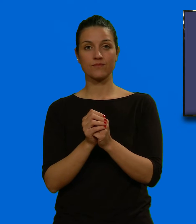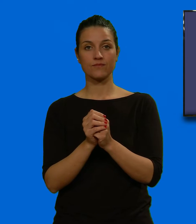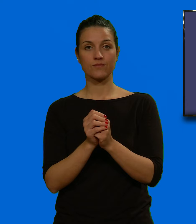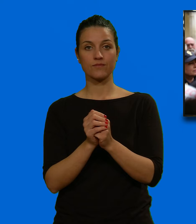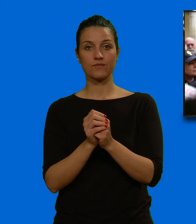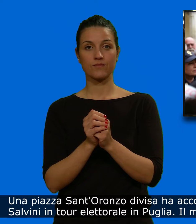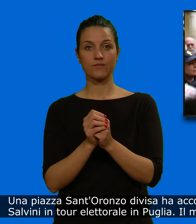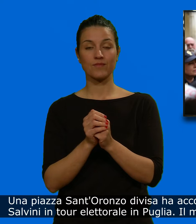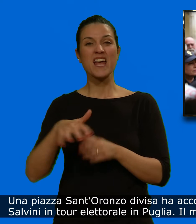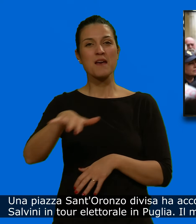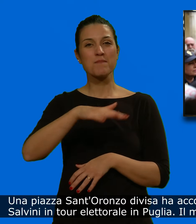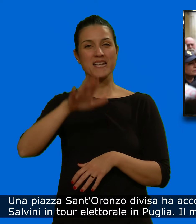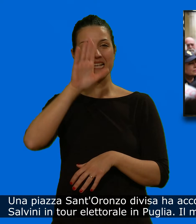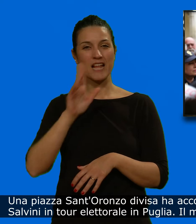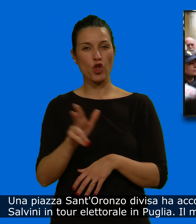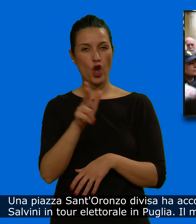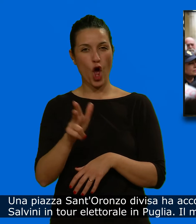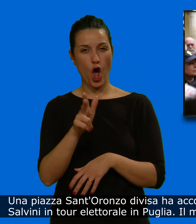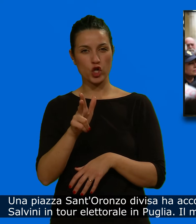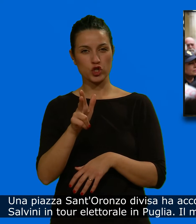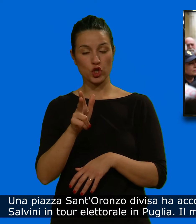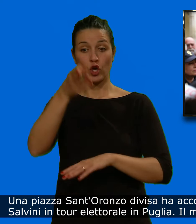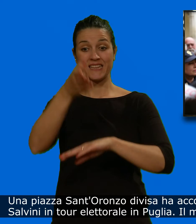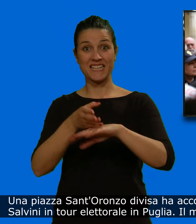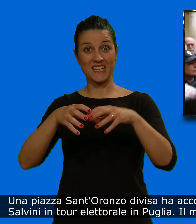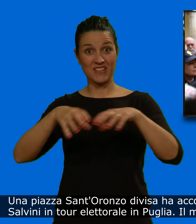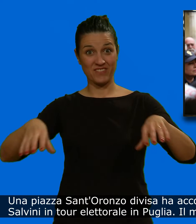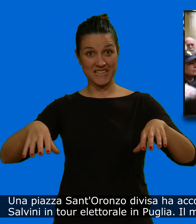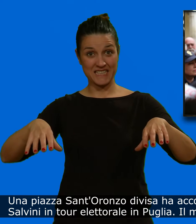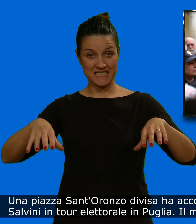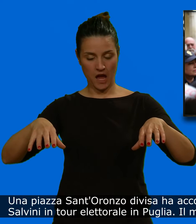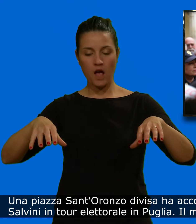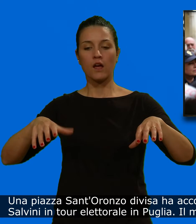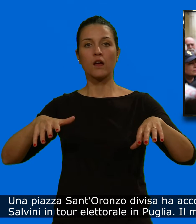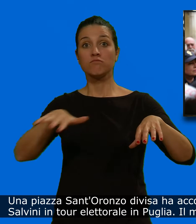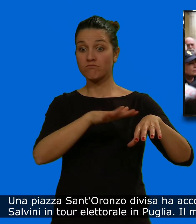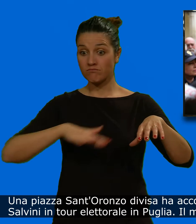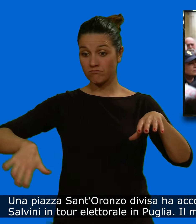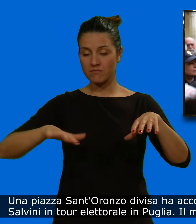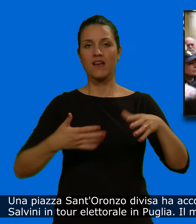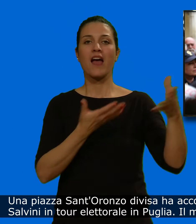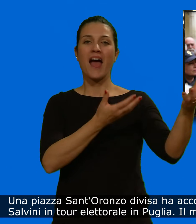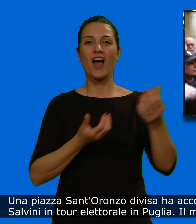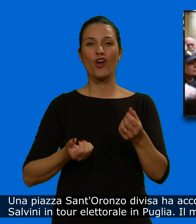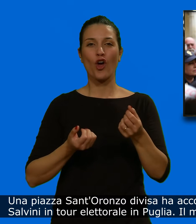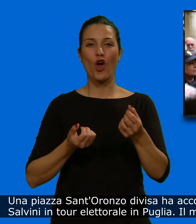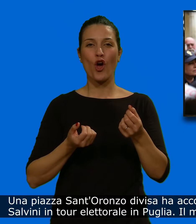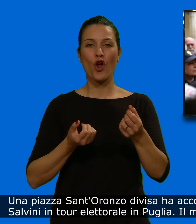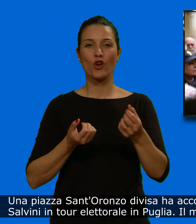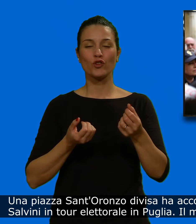Una piazza Santo Ronzo di Visa ha accolto il vice premier Matteo Salvini in tour elettorale